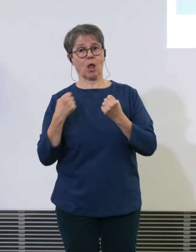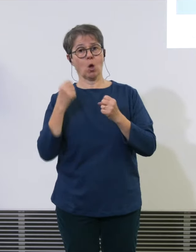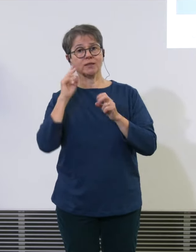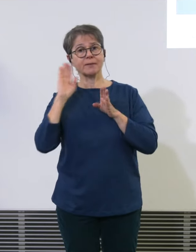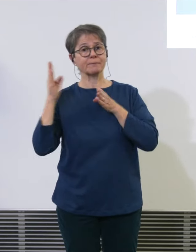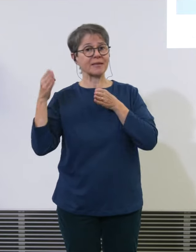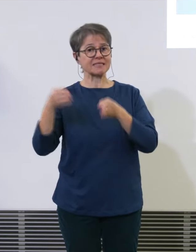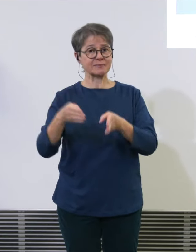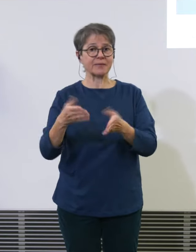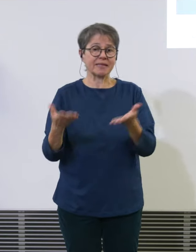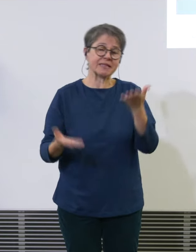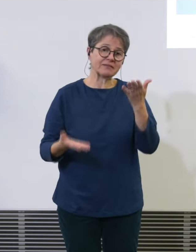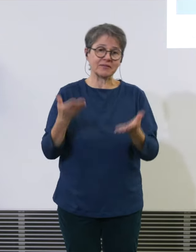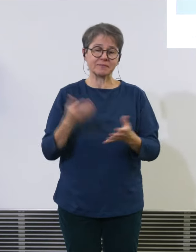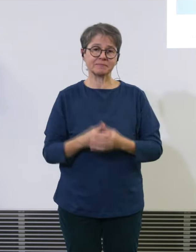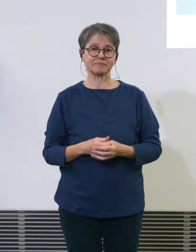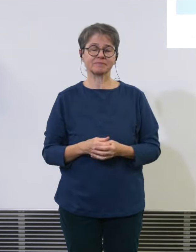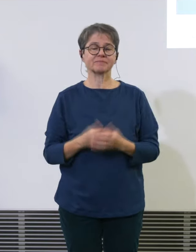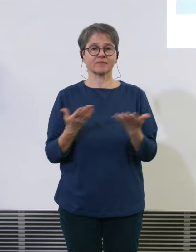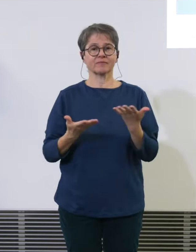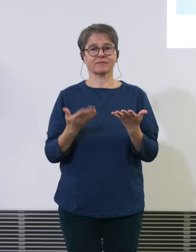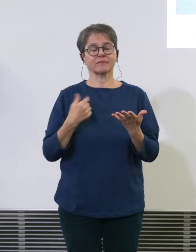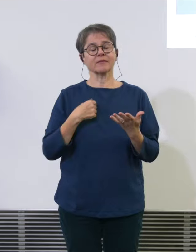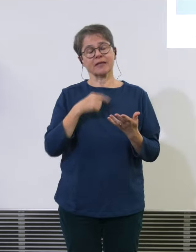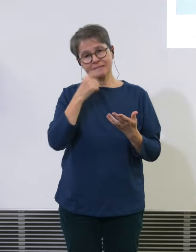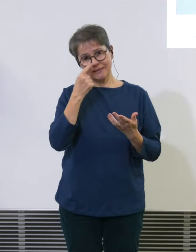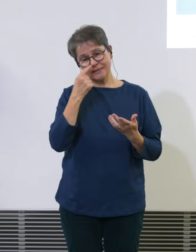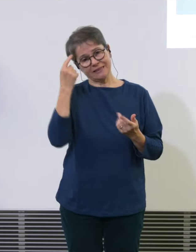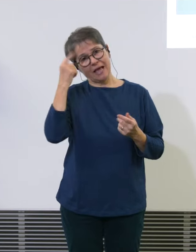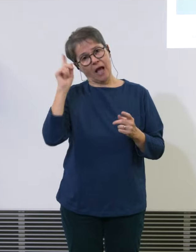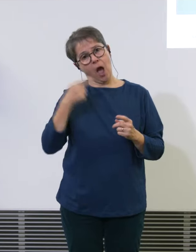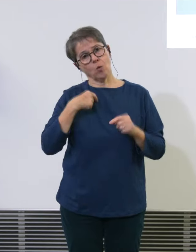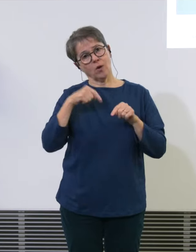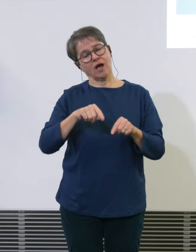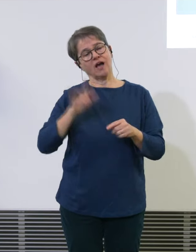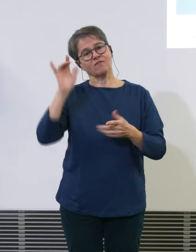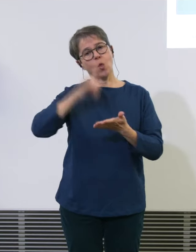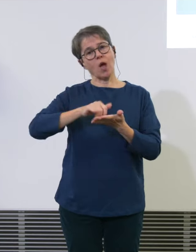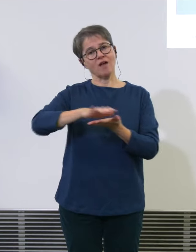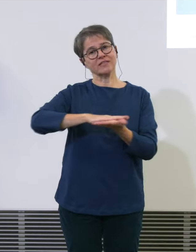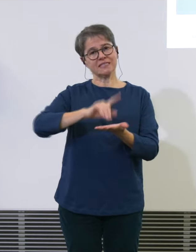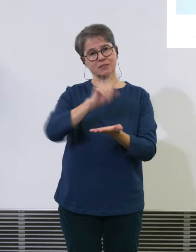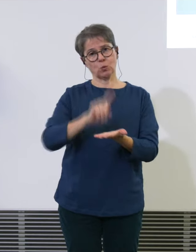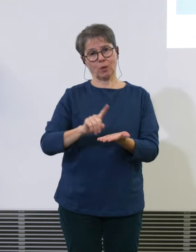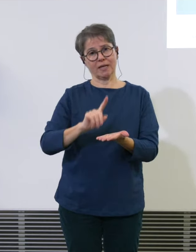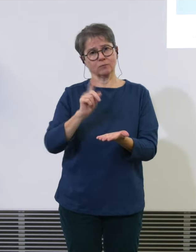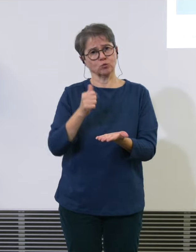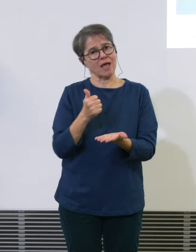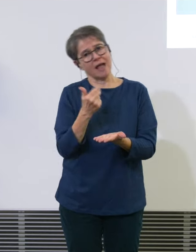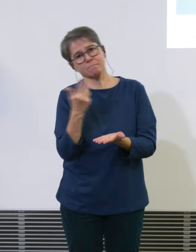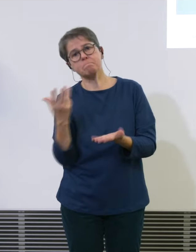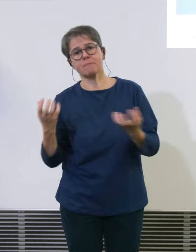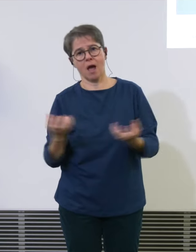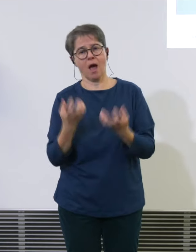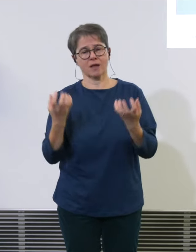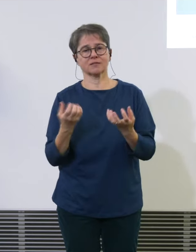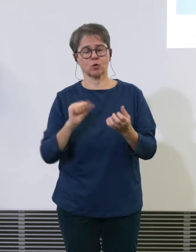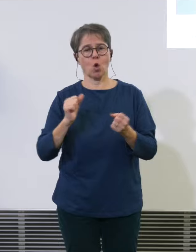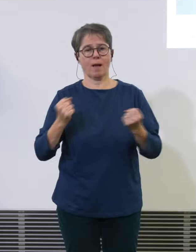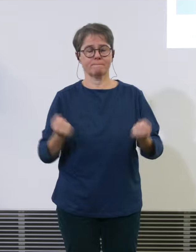eben glaube ich auch am Flughafen Zürich noch einiges zu tun ist aber auch der Zusammenarbeit sehr sehr wichtig ist um die Herausforderungen zu